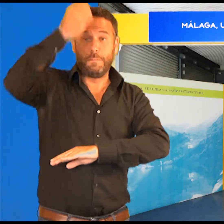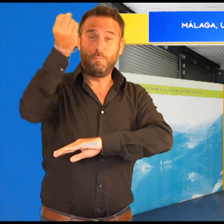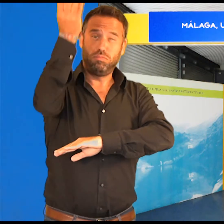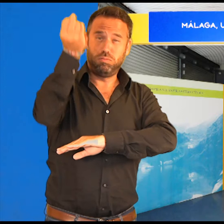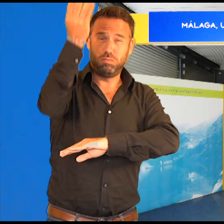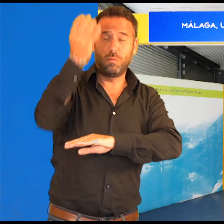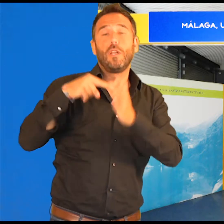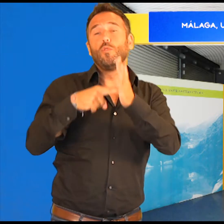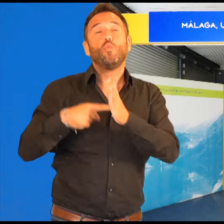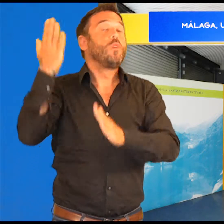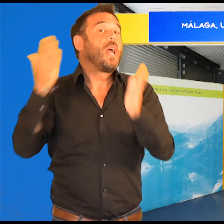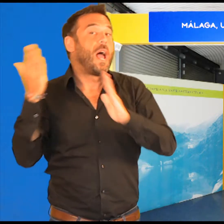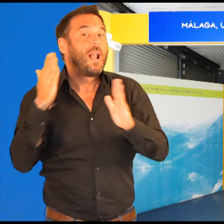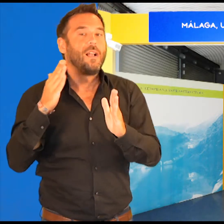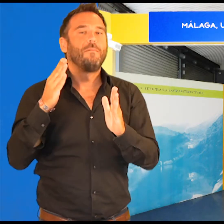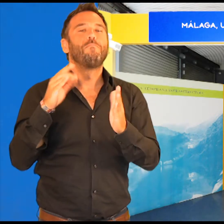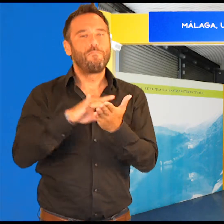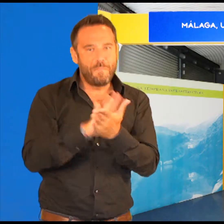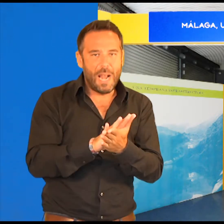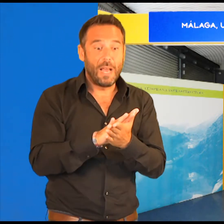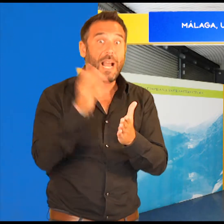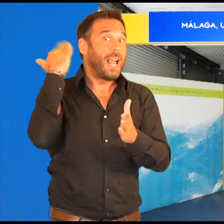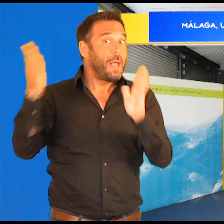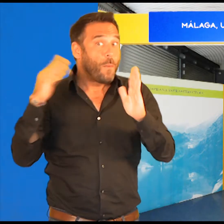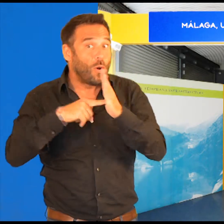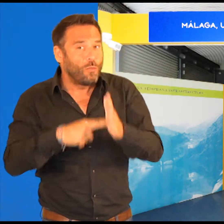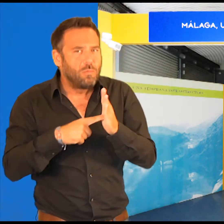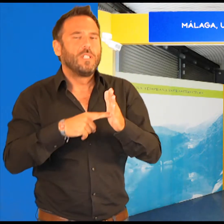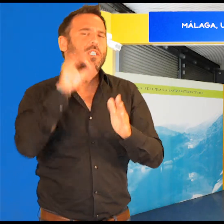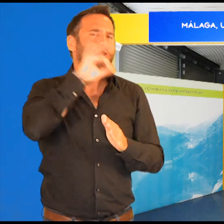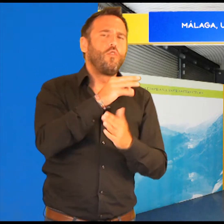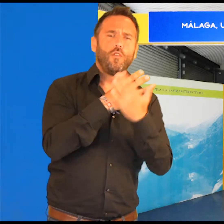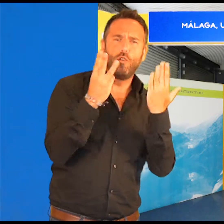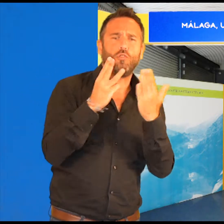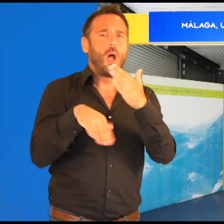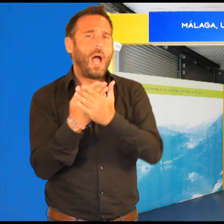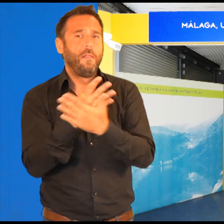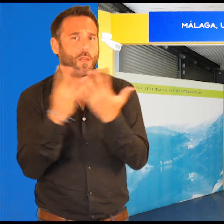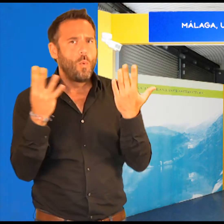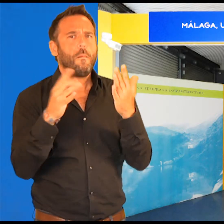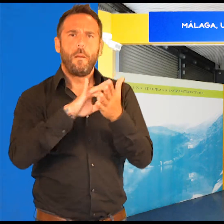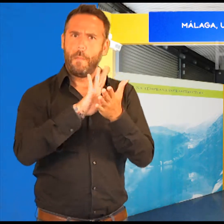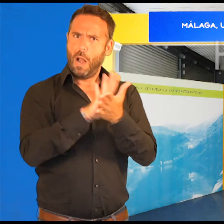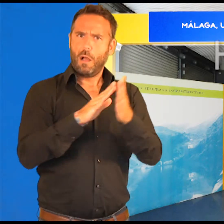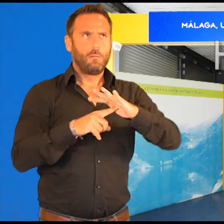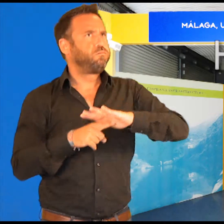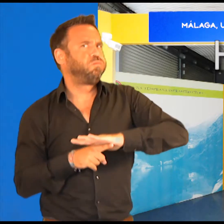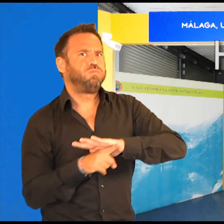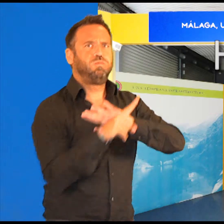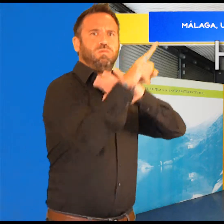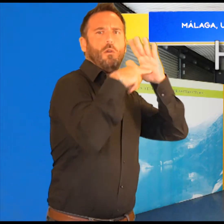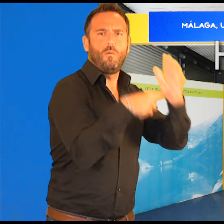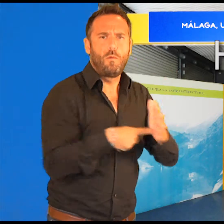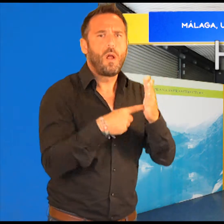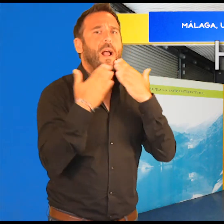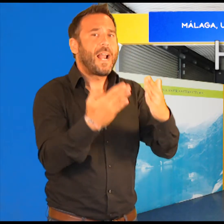Málaga, comenzando en el siglo XVIII y llegando al XIX cuando Málaga fue potencia en siderurgia de manos de los Heredia, la industria